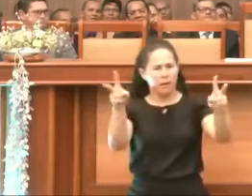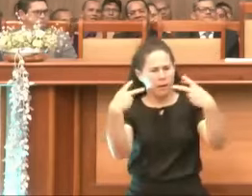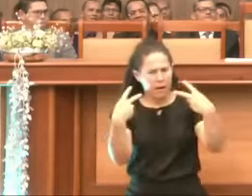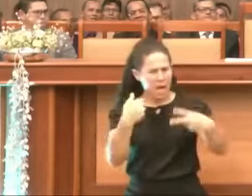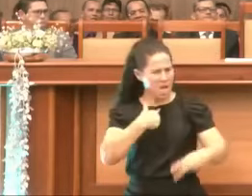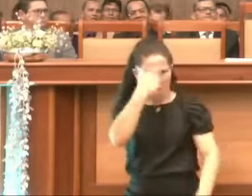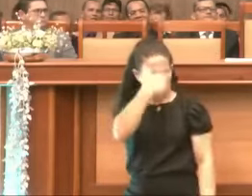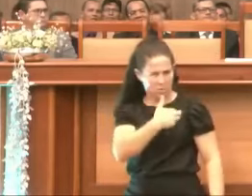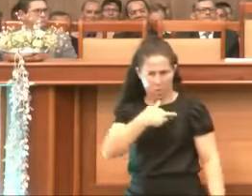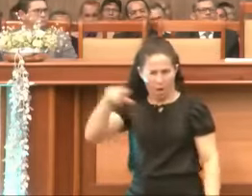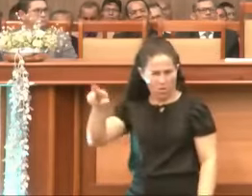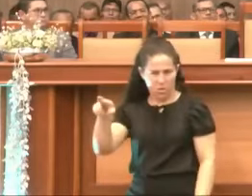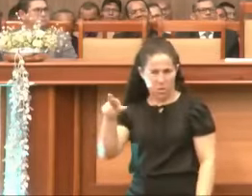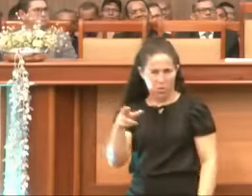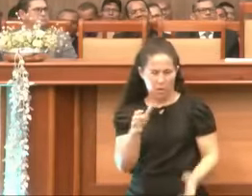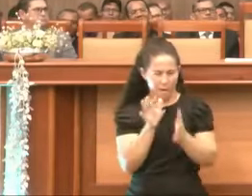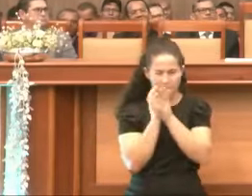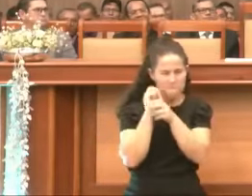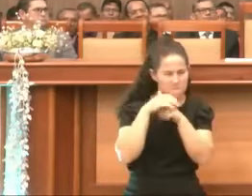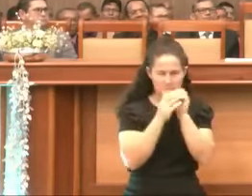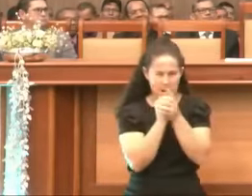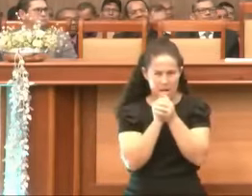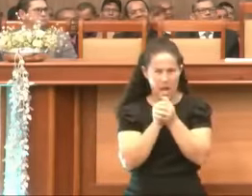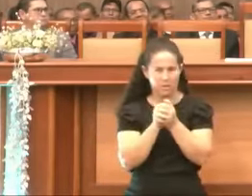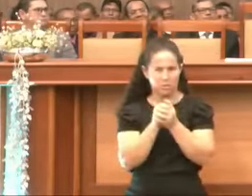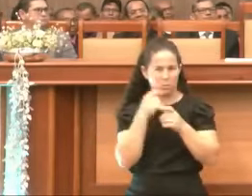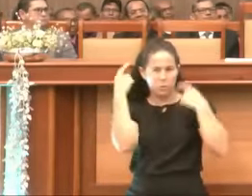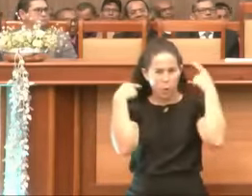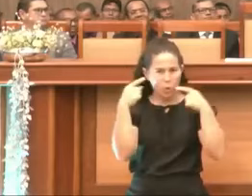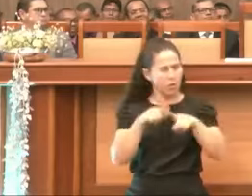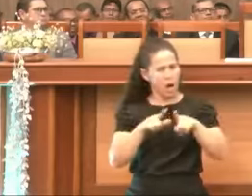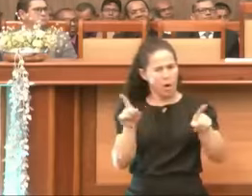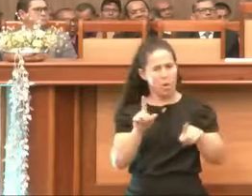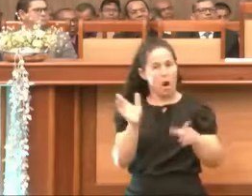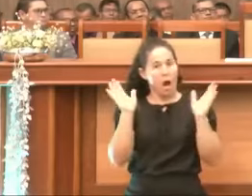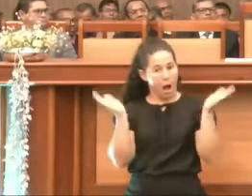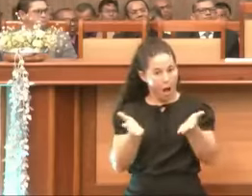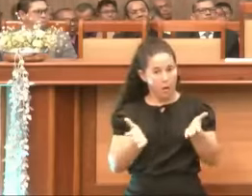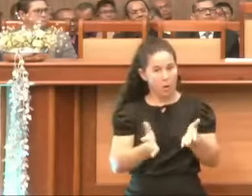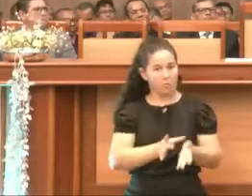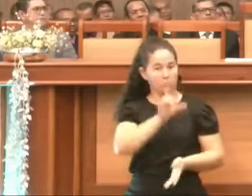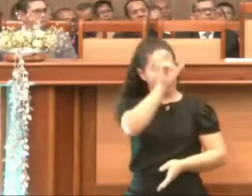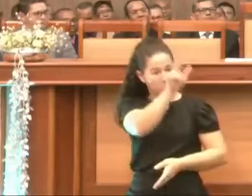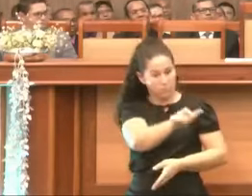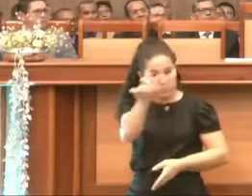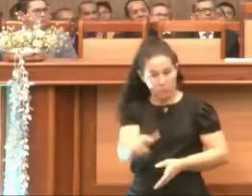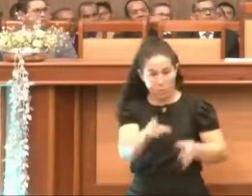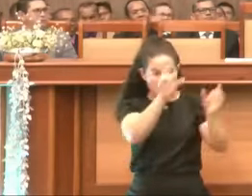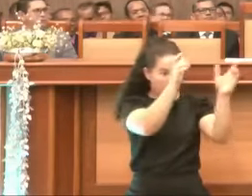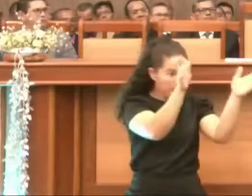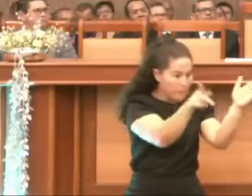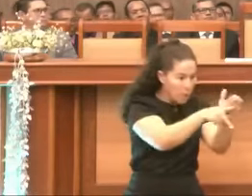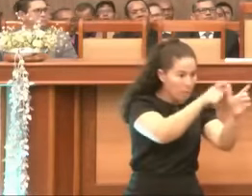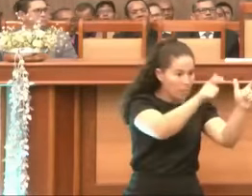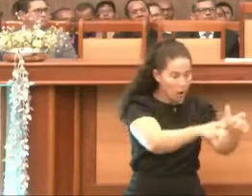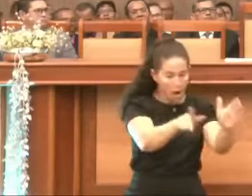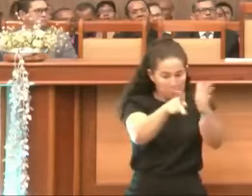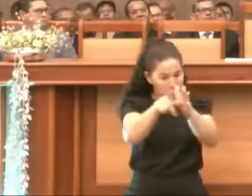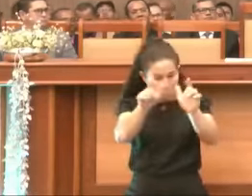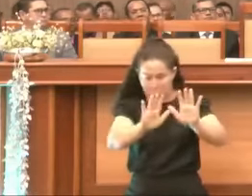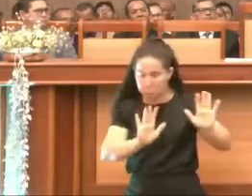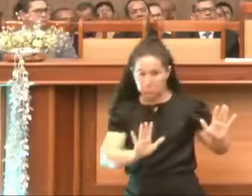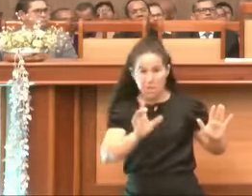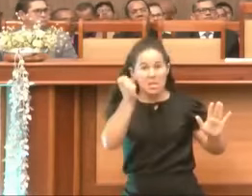religioso, eu não estou sendo fanático, não estou... Agora preste bem atenção. Cada pessoa no seu lugar e cada pessoa no seu estilo de vida. Sim ou não? Por outro, se a pessoa